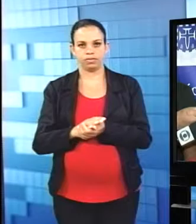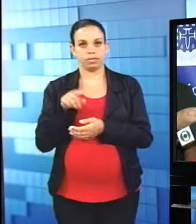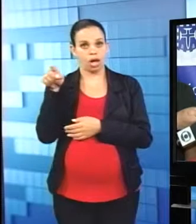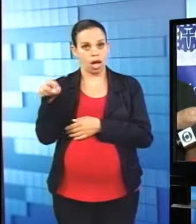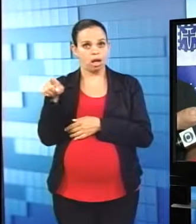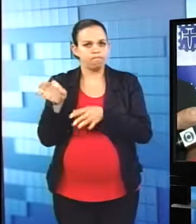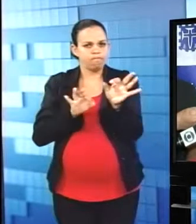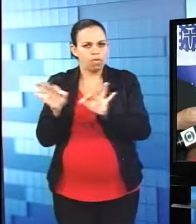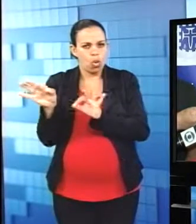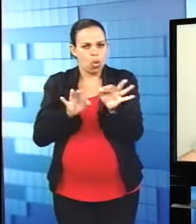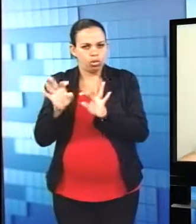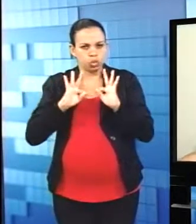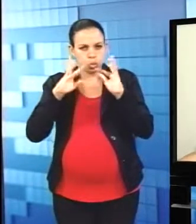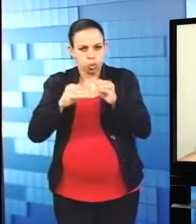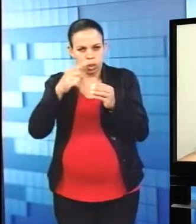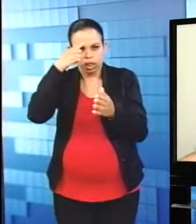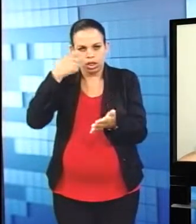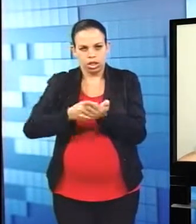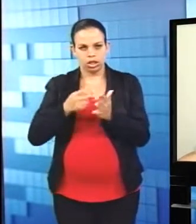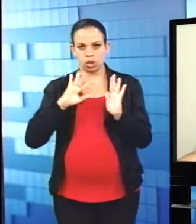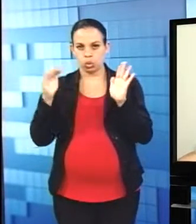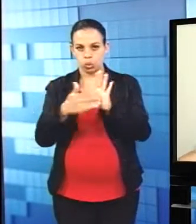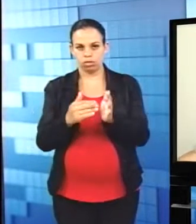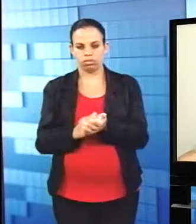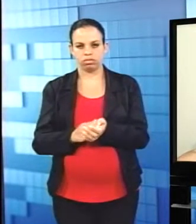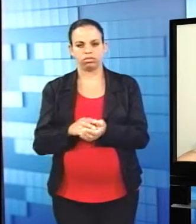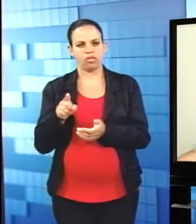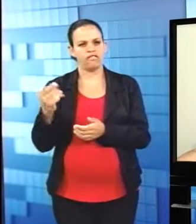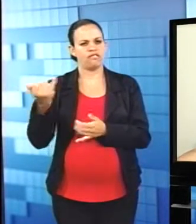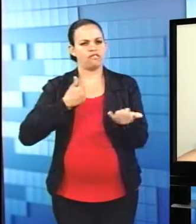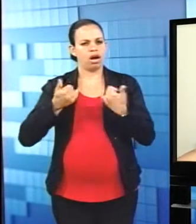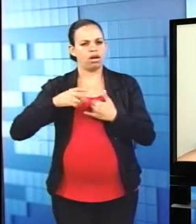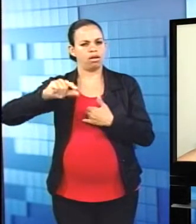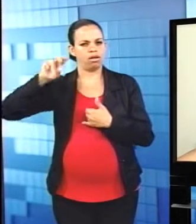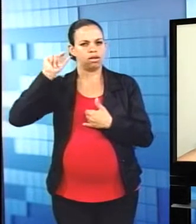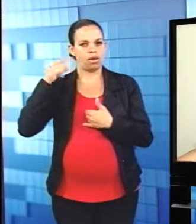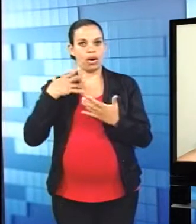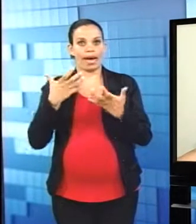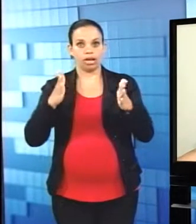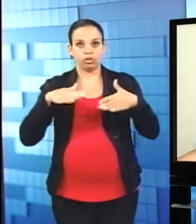no ESB Notícias Especial. Música